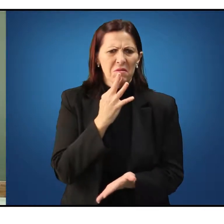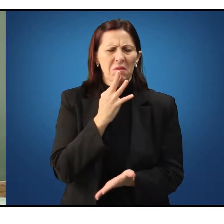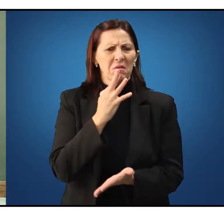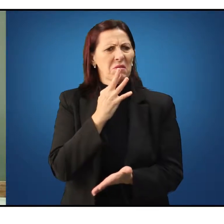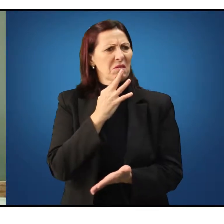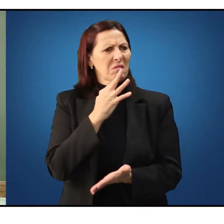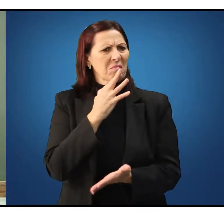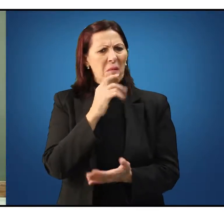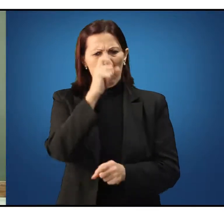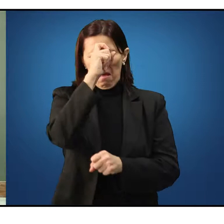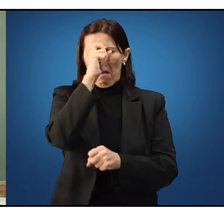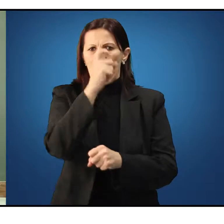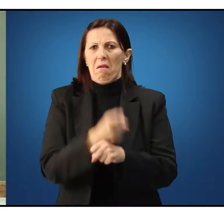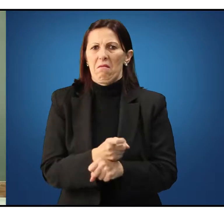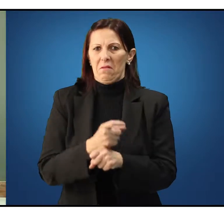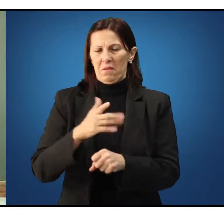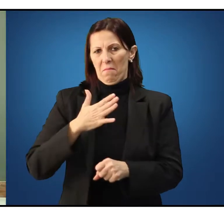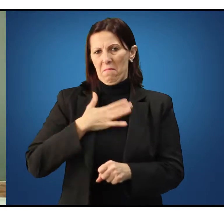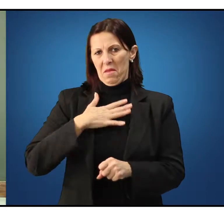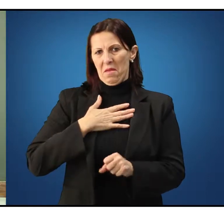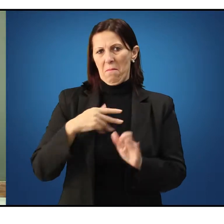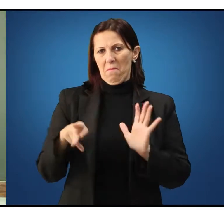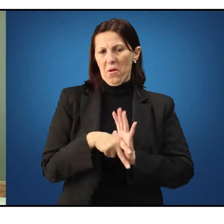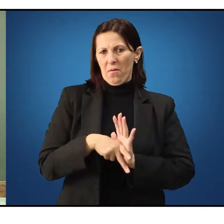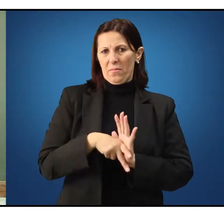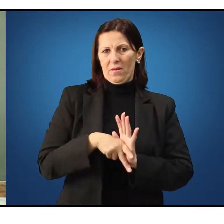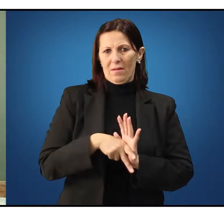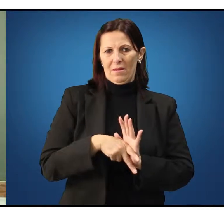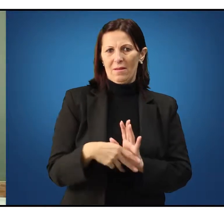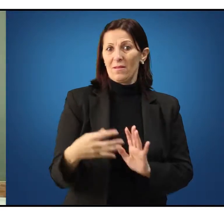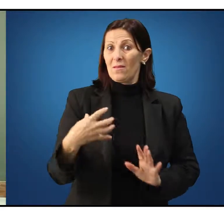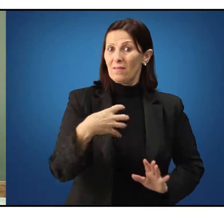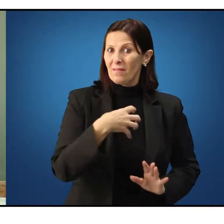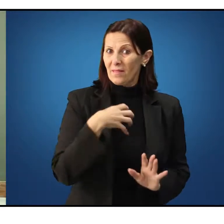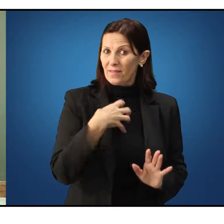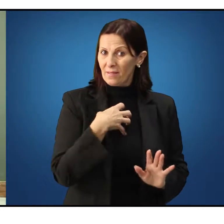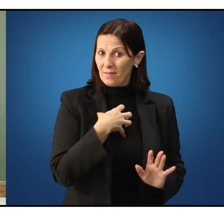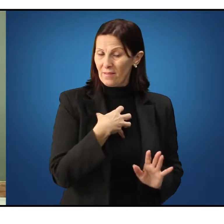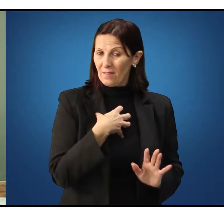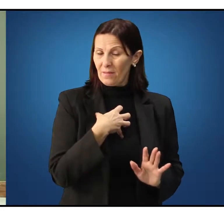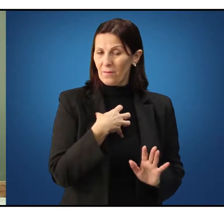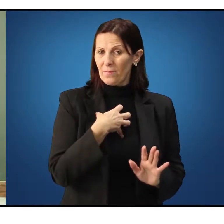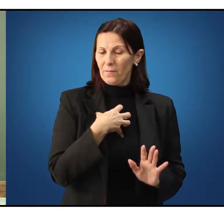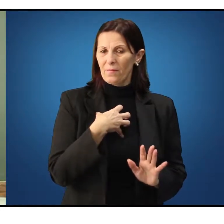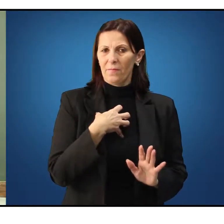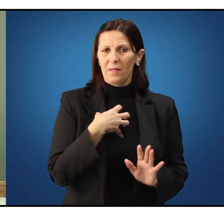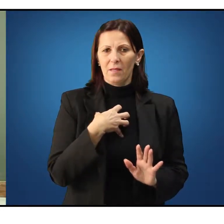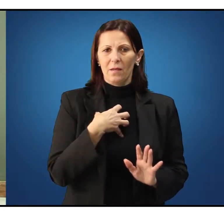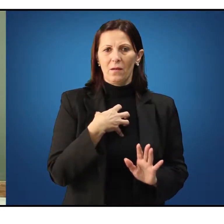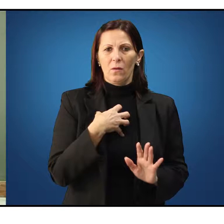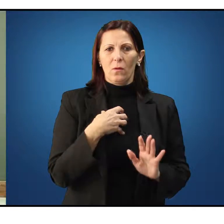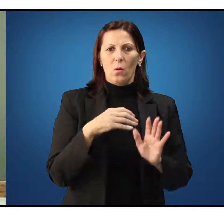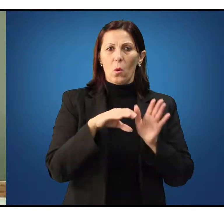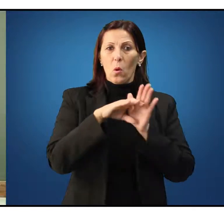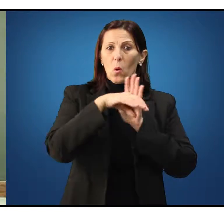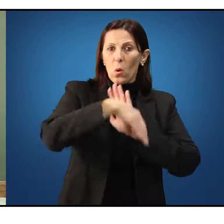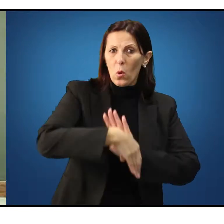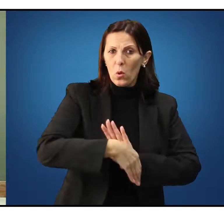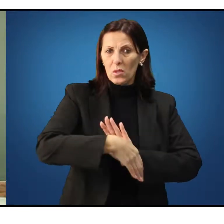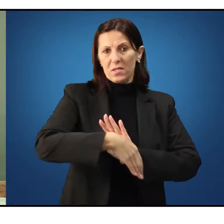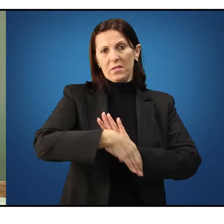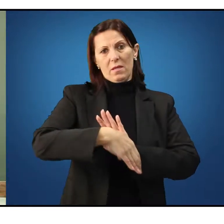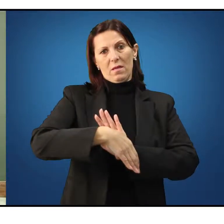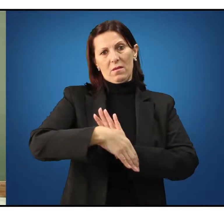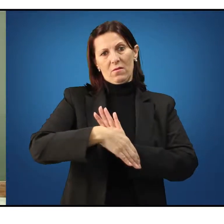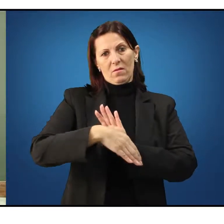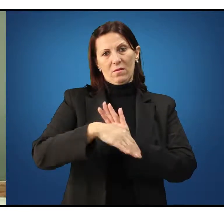ignorância. Neste sentido, o conceito de filosofia acaba